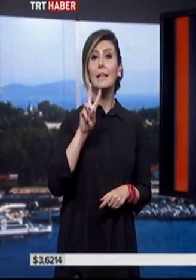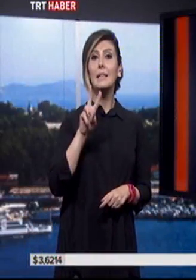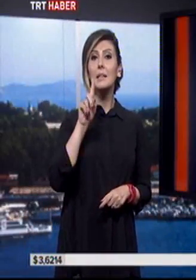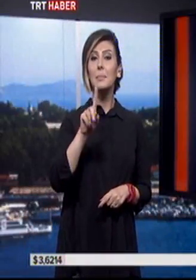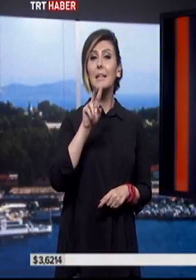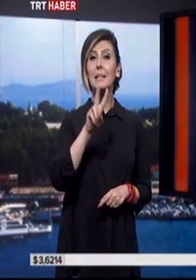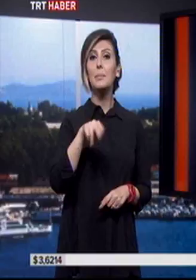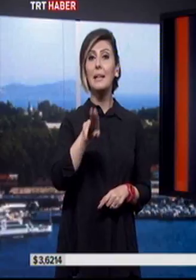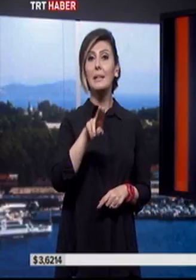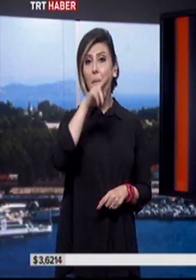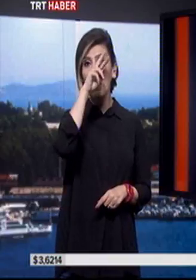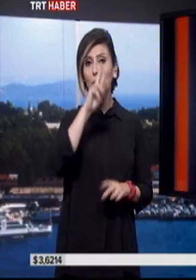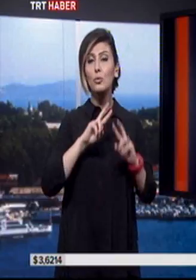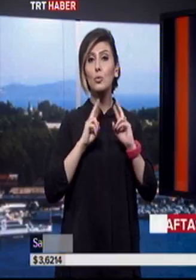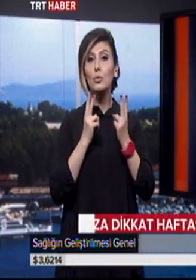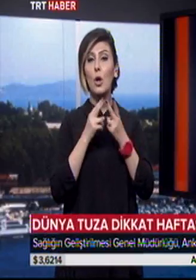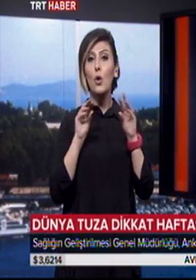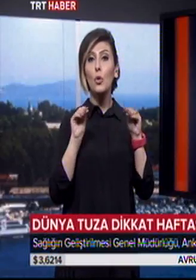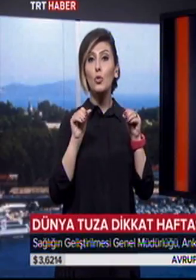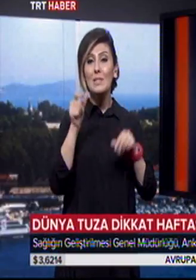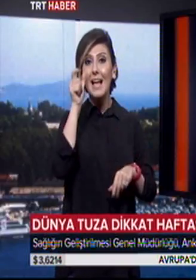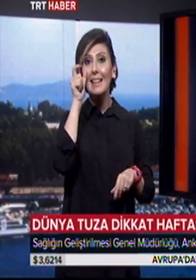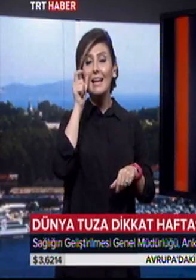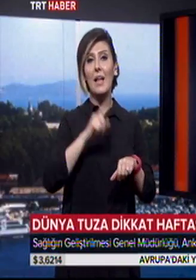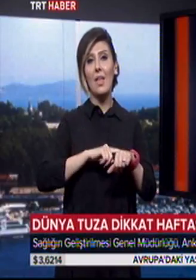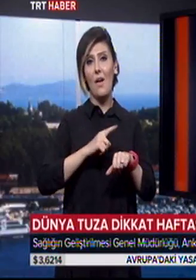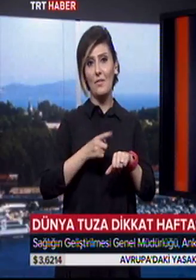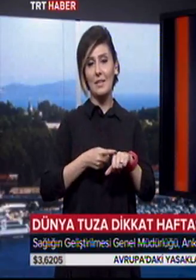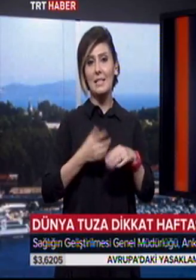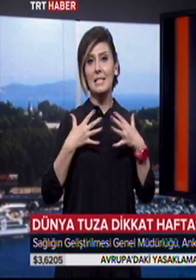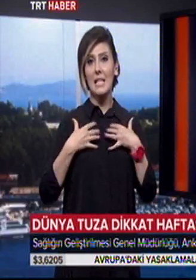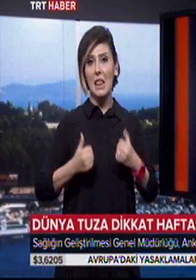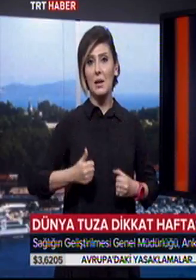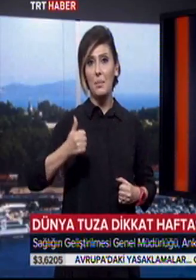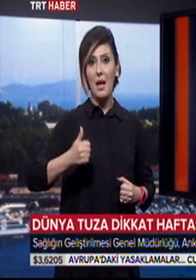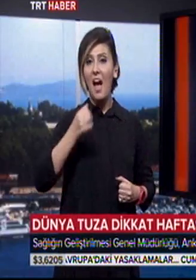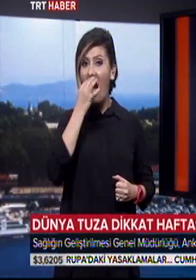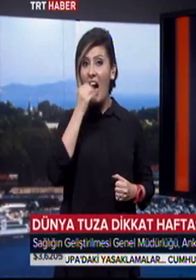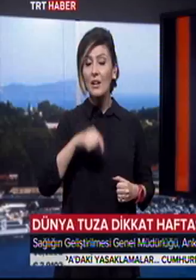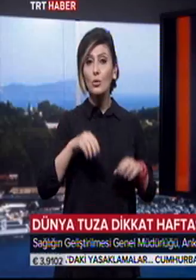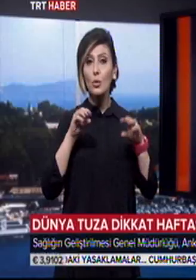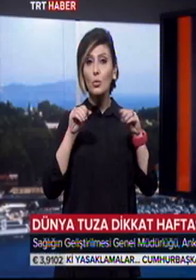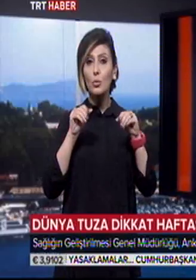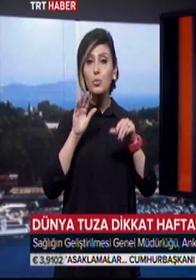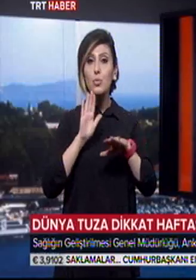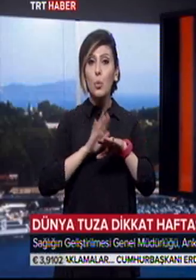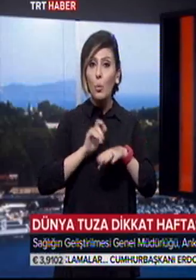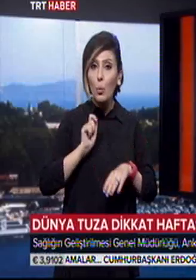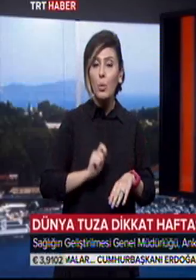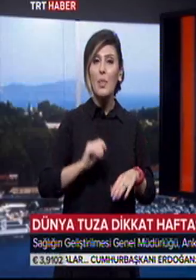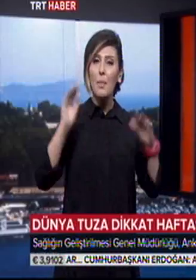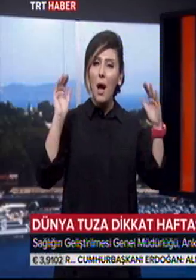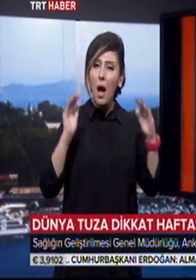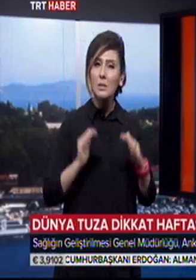21-27 Mart Dünya Tuz'a Dikkat Haftası Sağlık Bakanlığı da Ankara'da tuz kullanımının